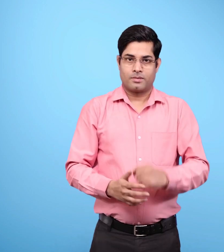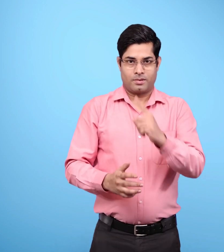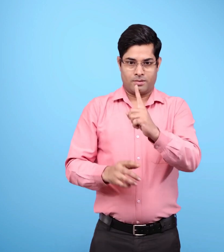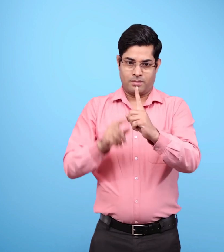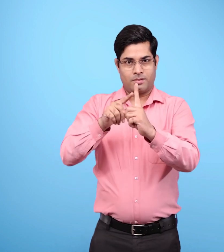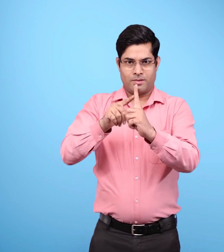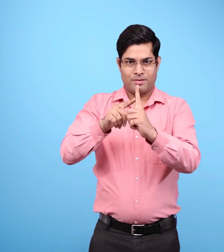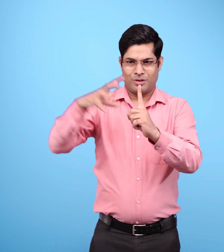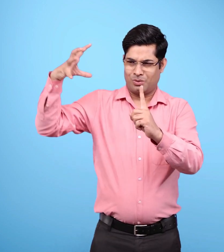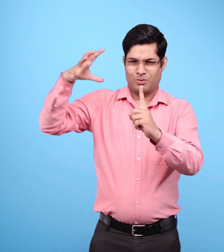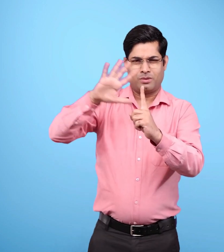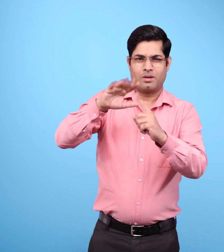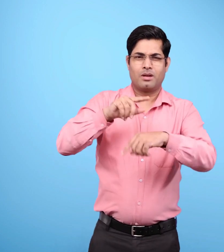पंद्रह मिनट के बाद देखें